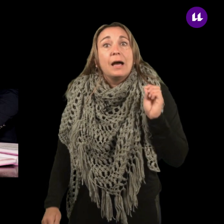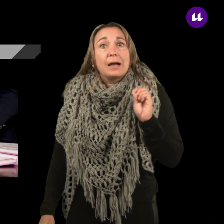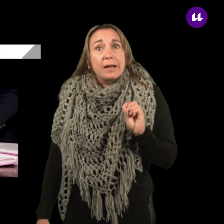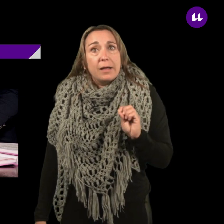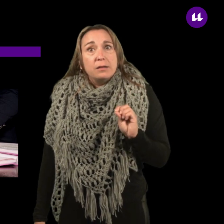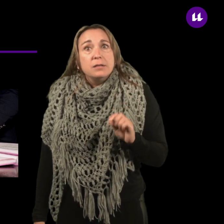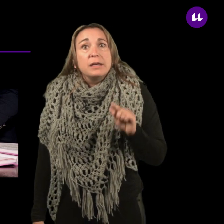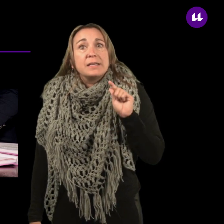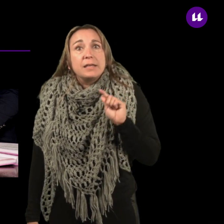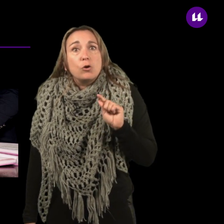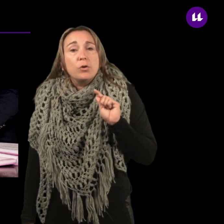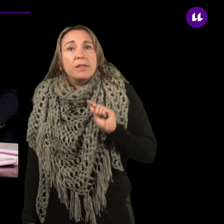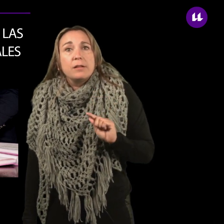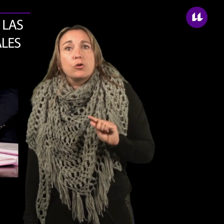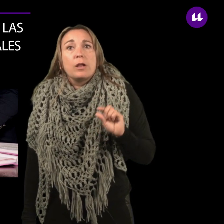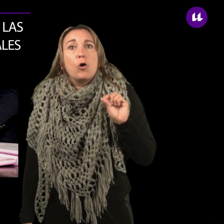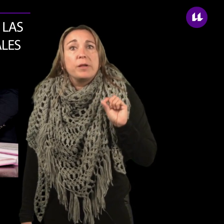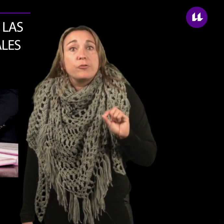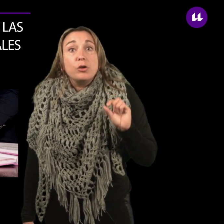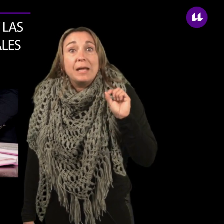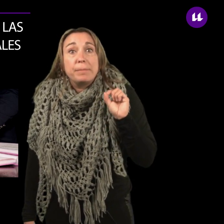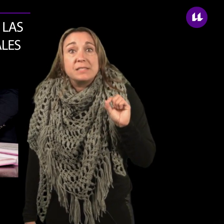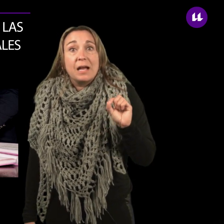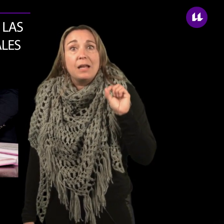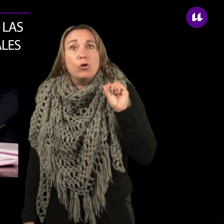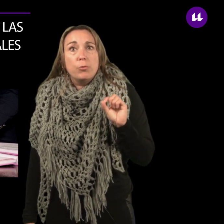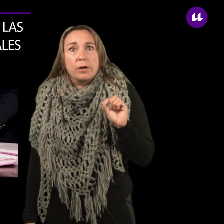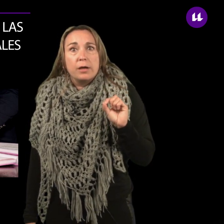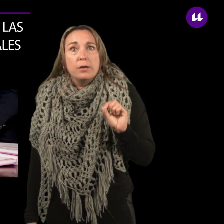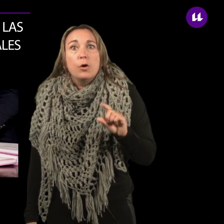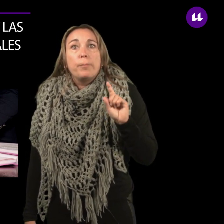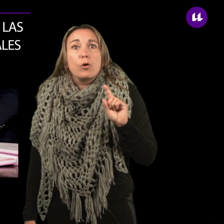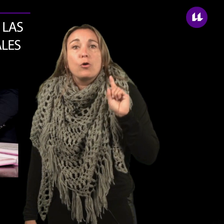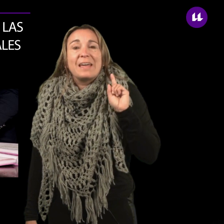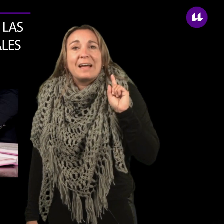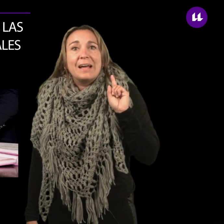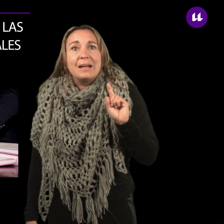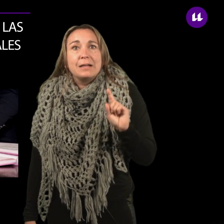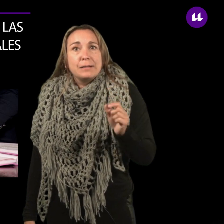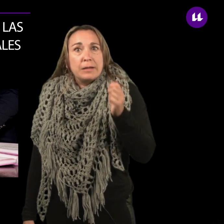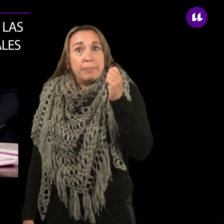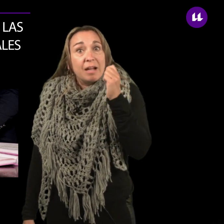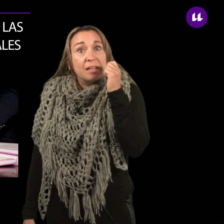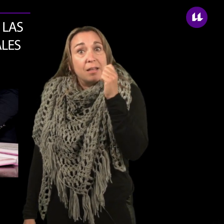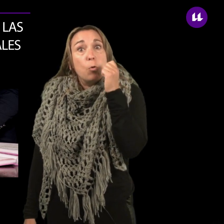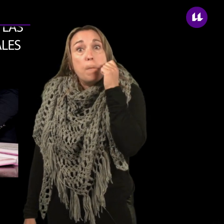Aclarar que se incluye dentro de las operaciones especiales en los buques, por lo que habrá que tener un